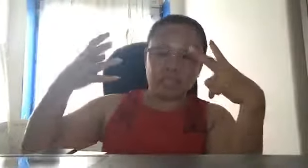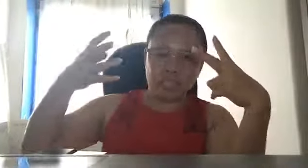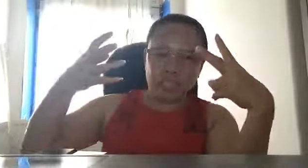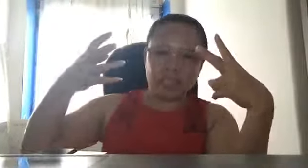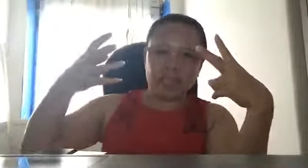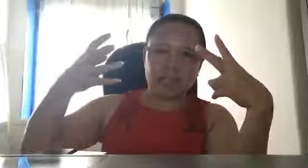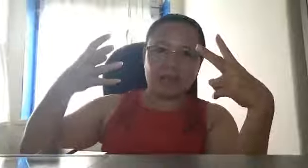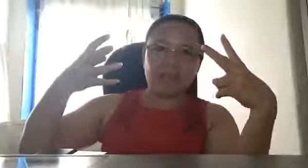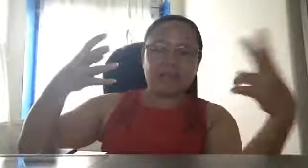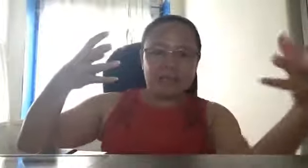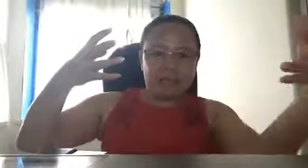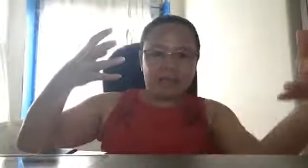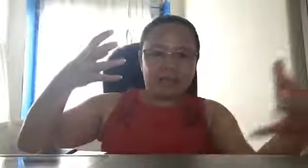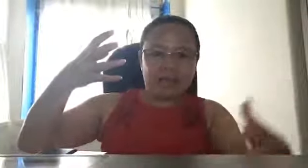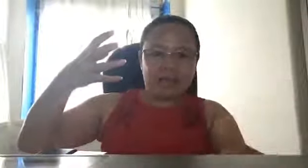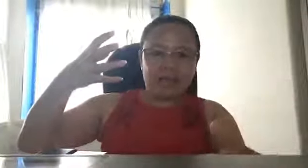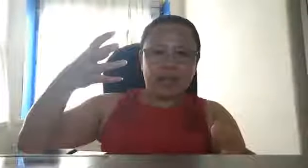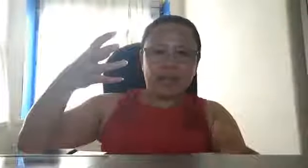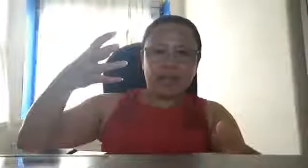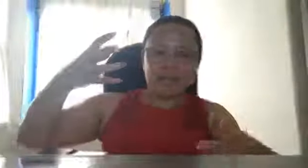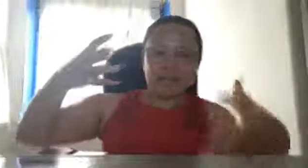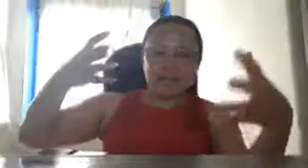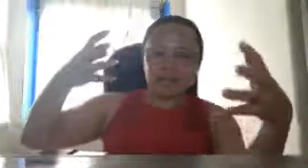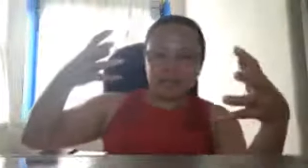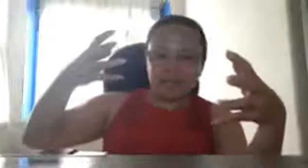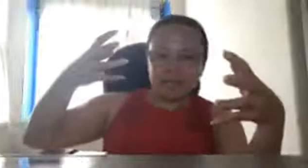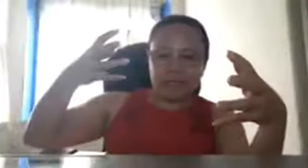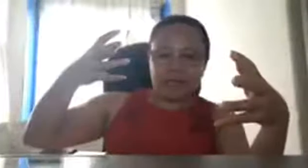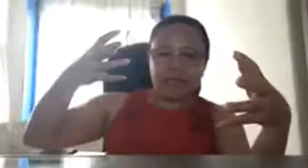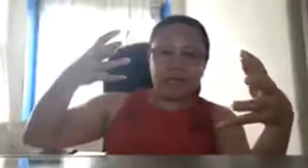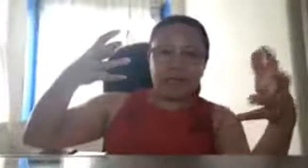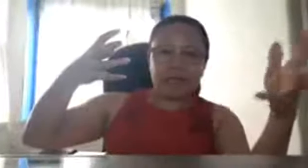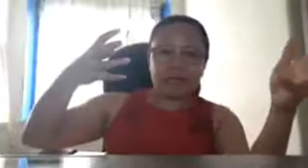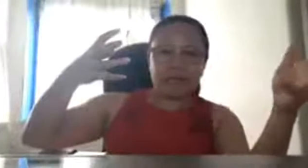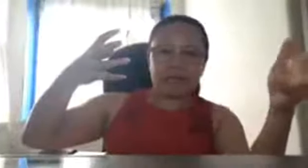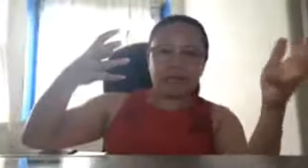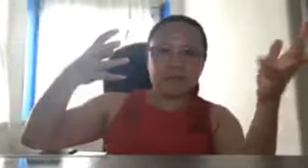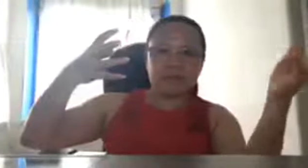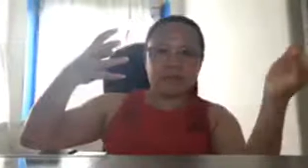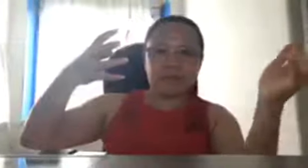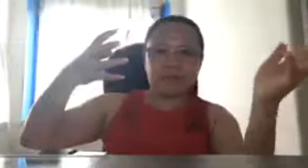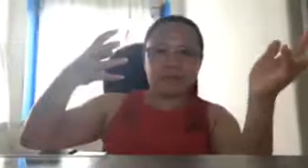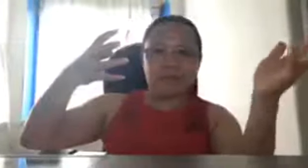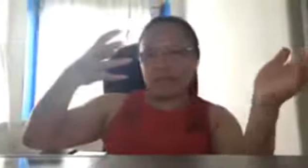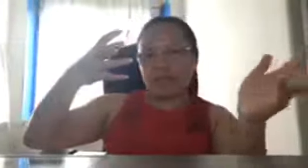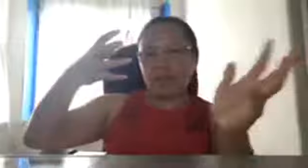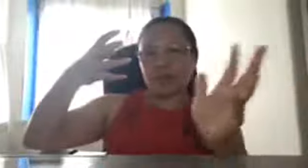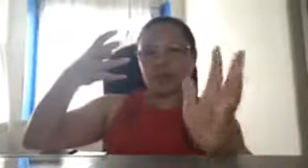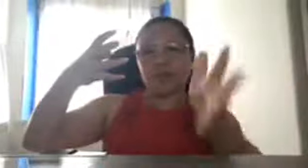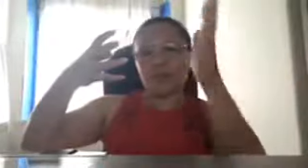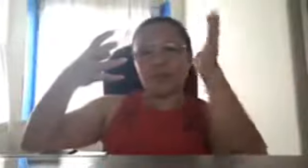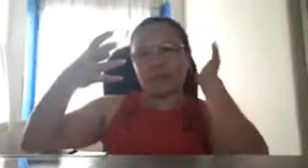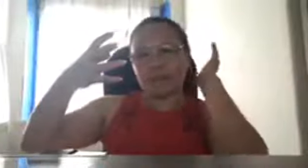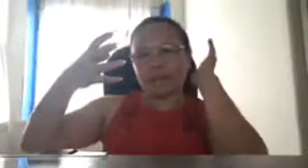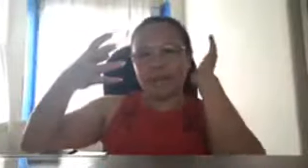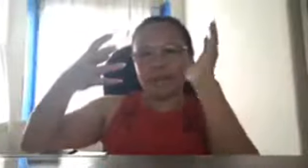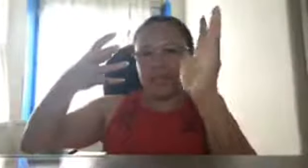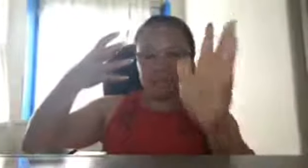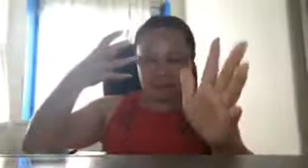China na na parang I don't know kung dadaan ng